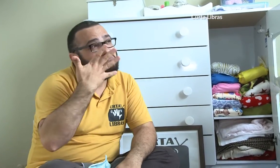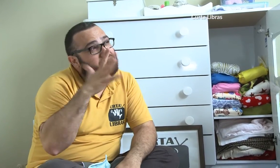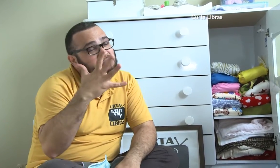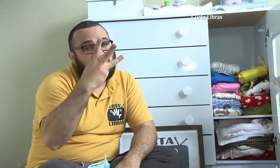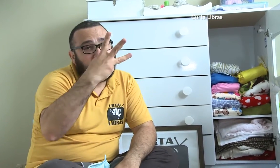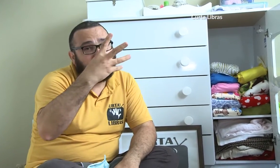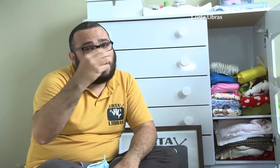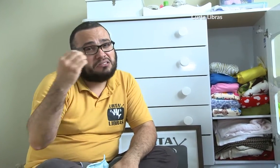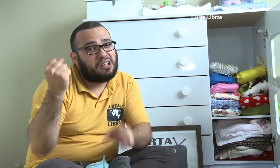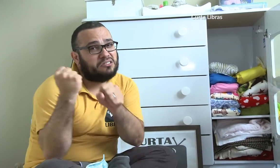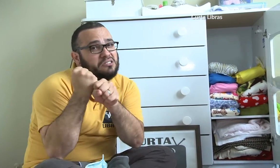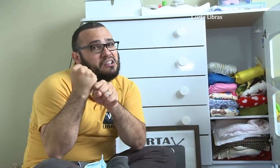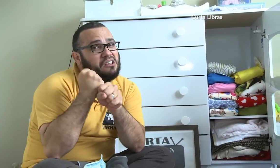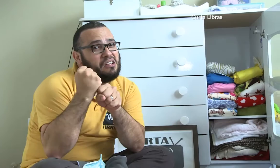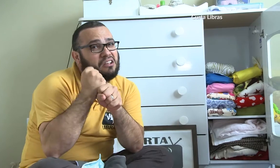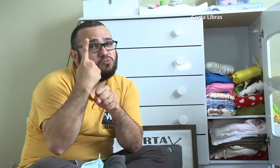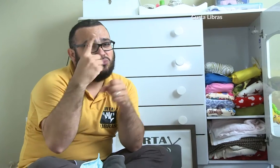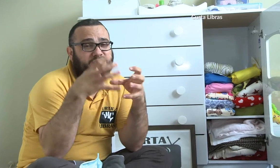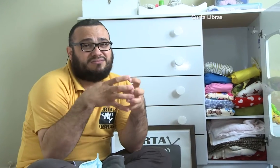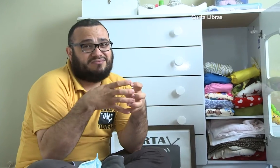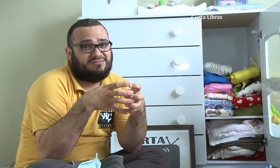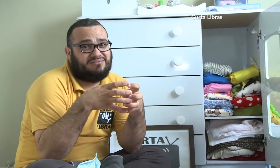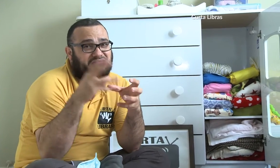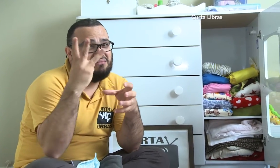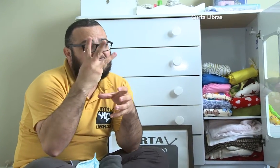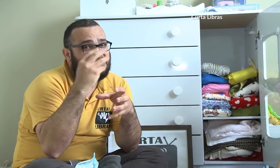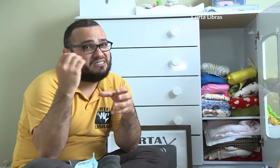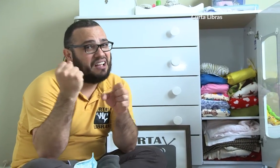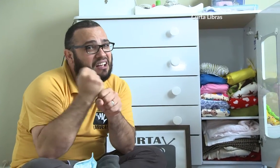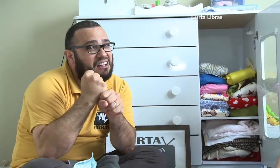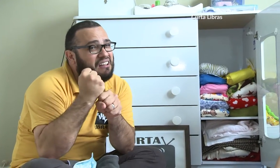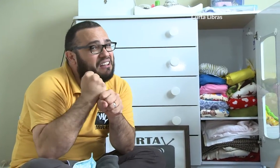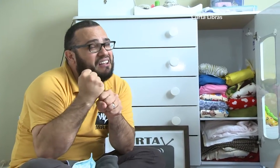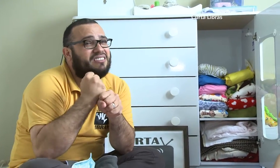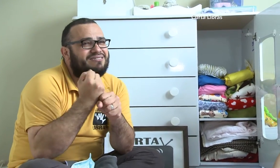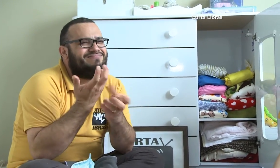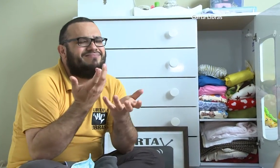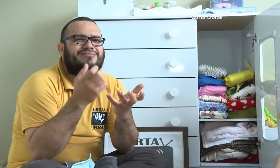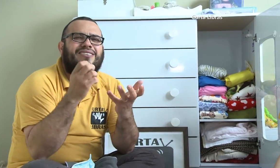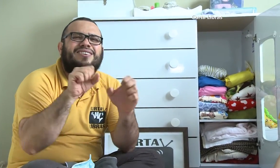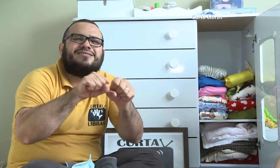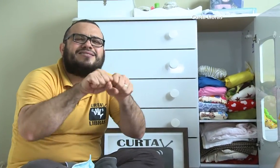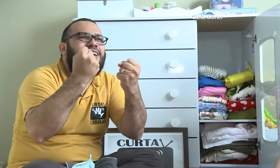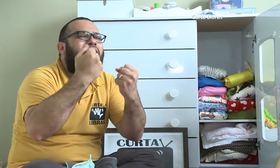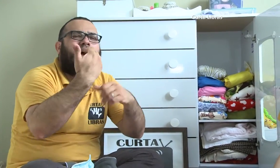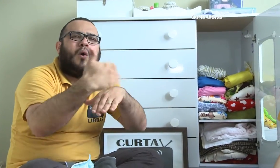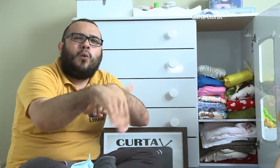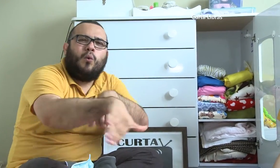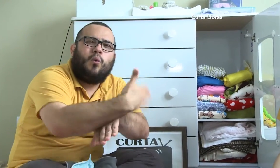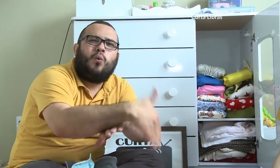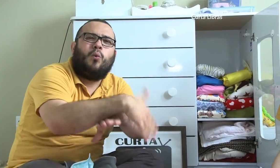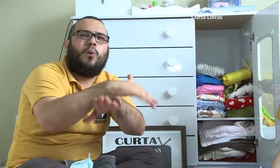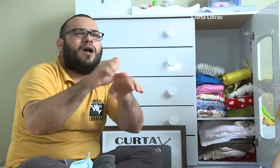que a fralda descartável demora cerca de 300 anos para se decompor? 300 anos?